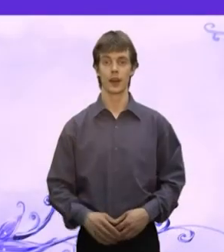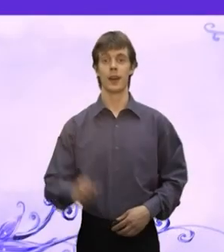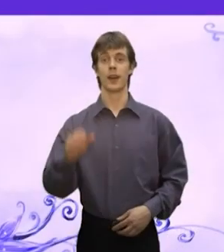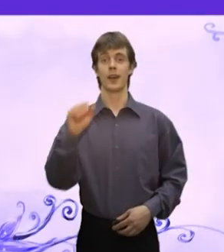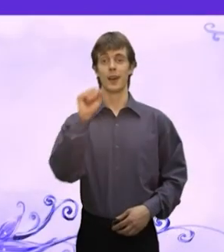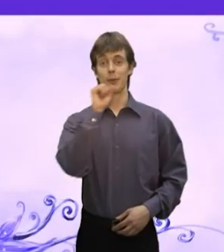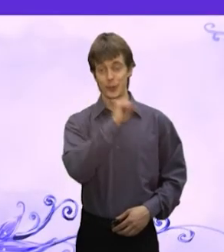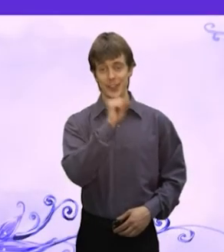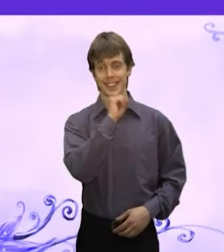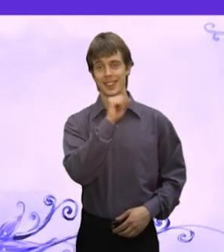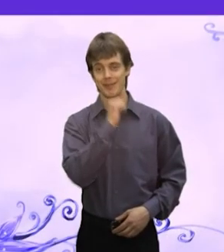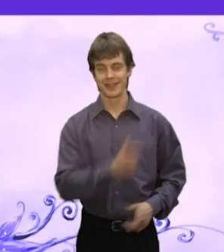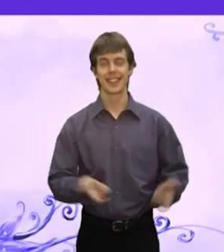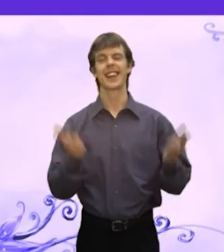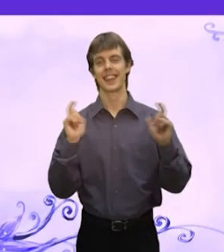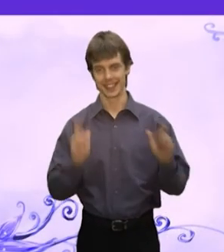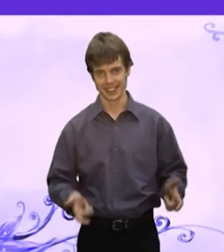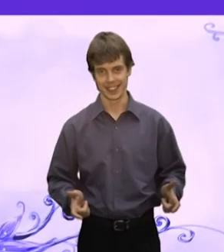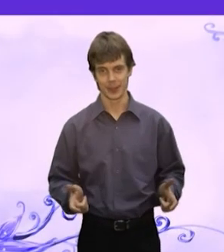Мужик Согласился